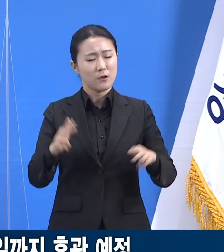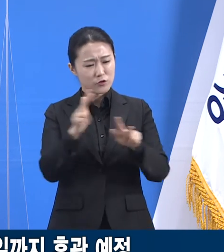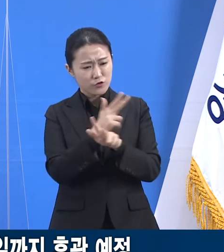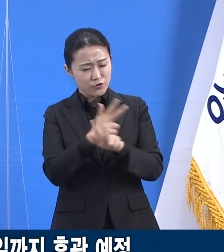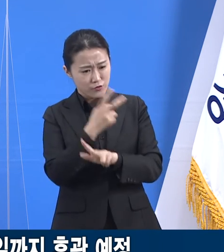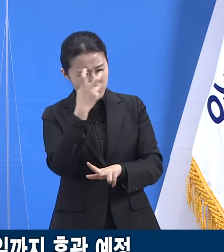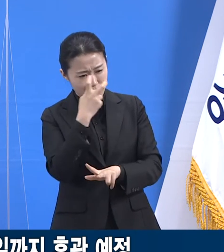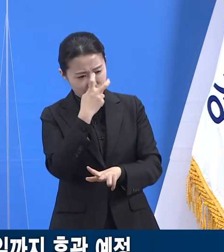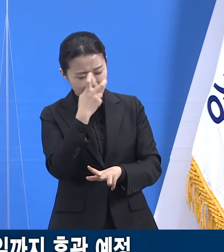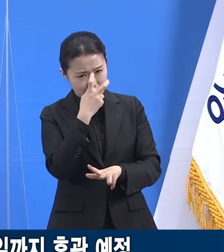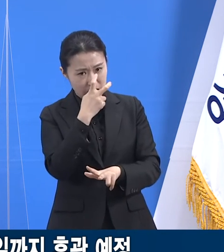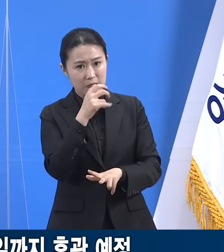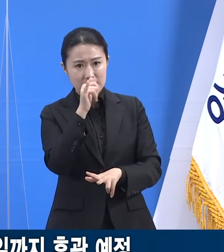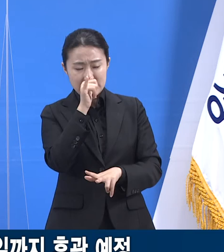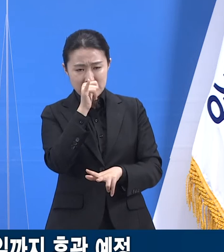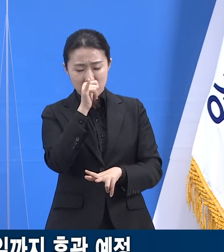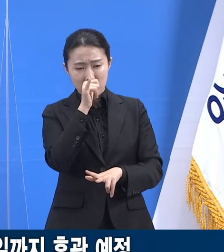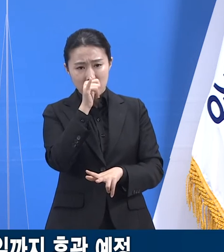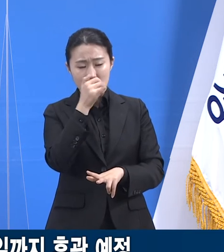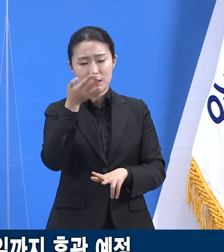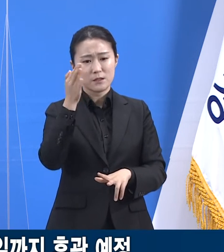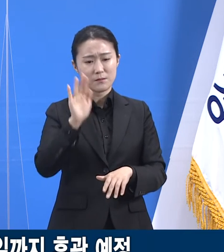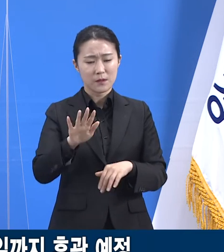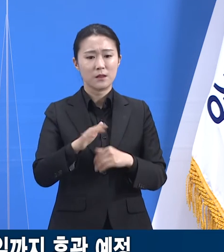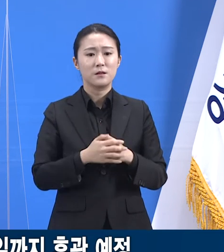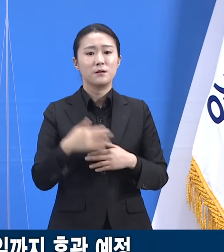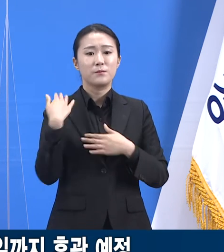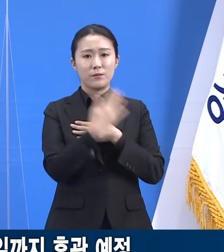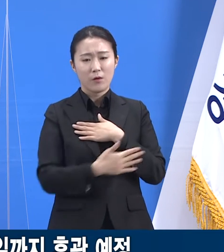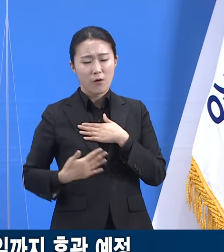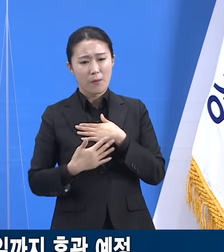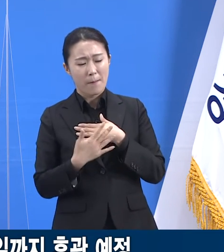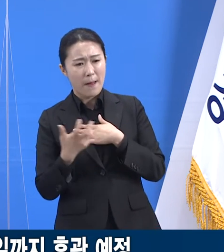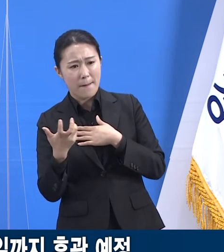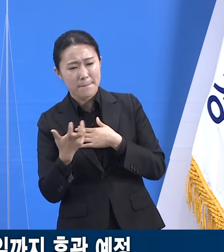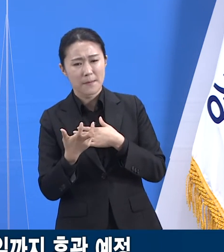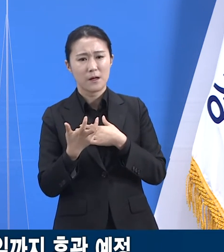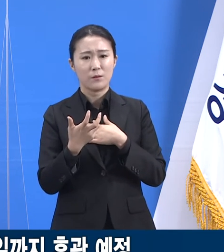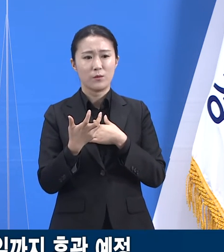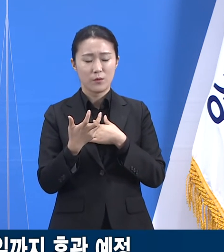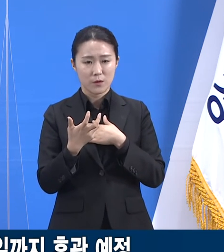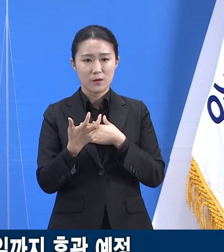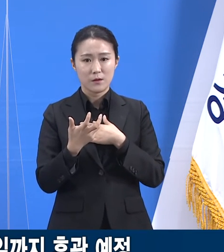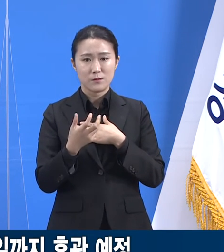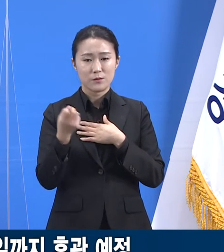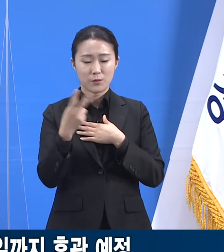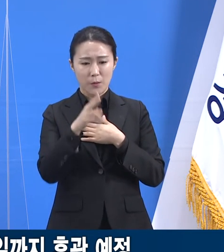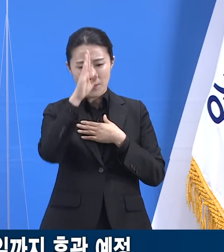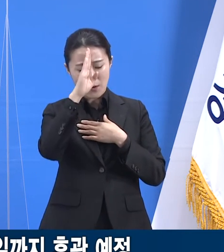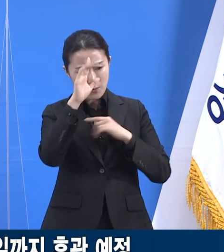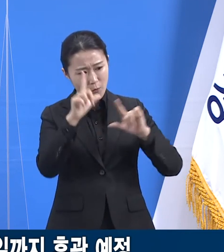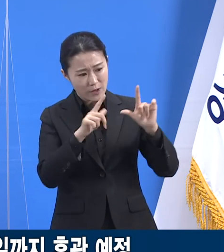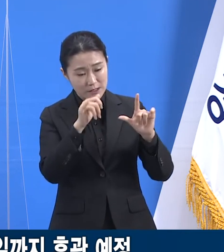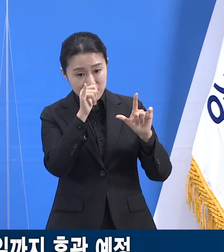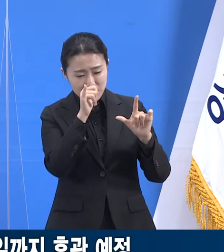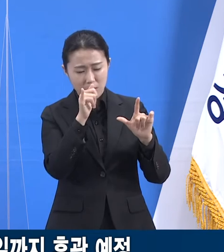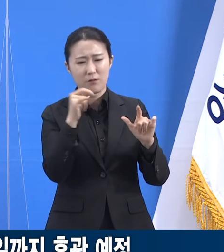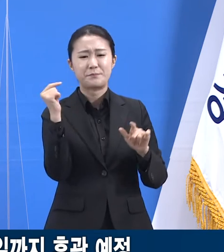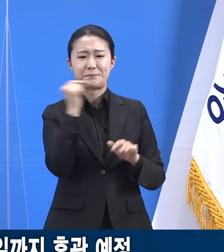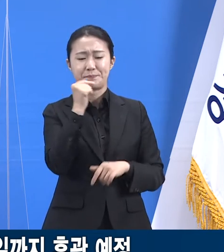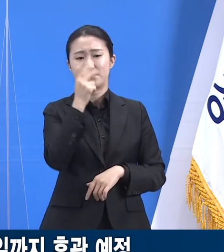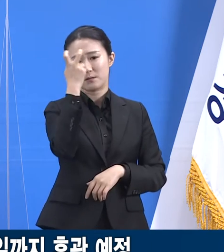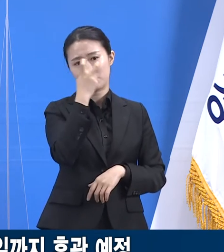서비스 이용자, 제공자의 의심 증상 발생을 철저히 모니터링해야 합니다. 지역사회 내